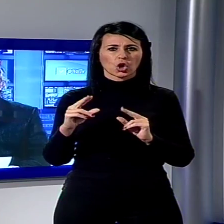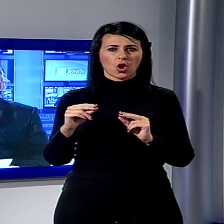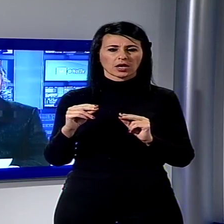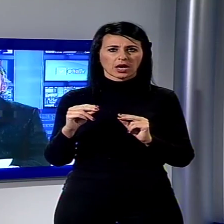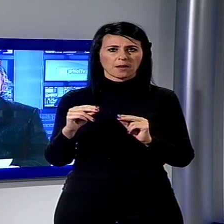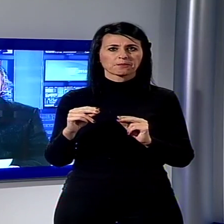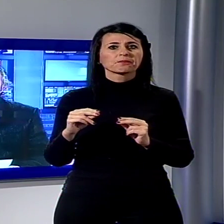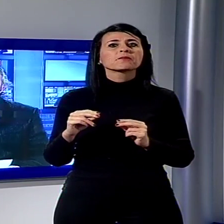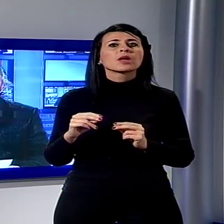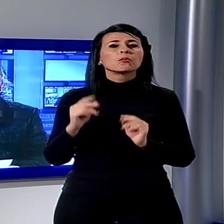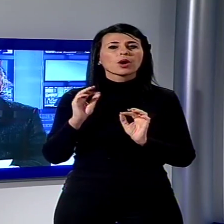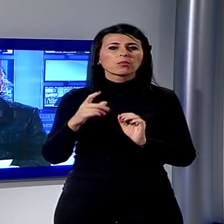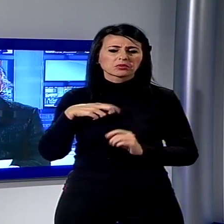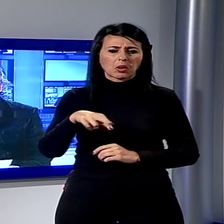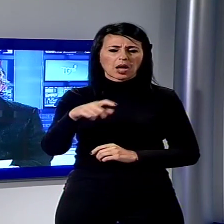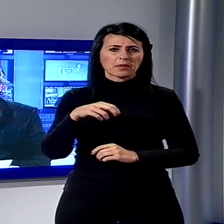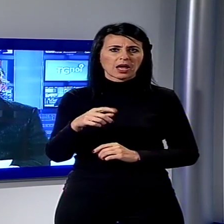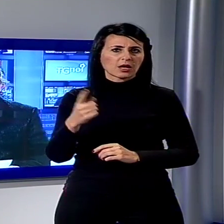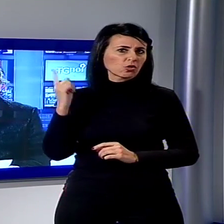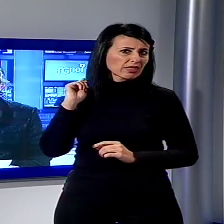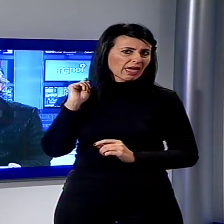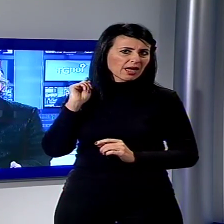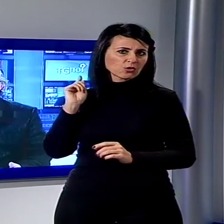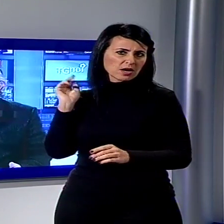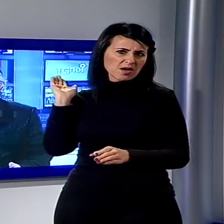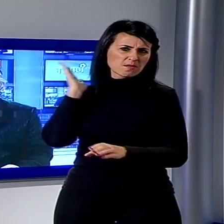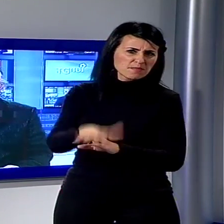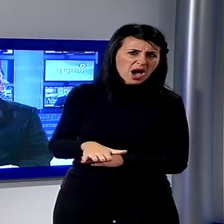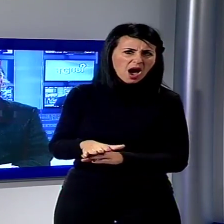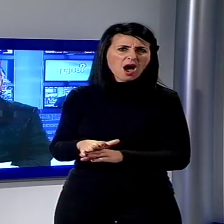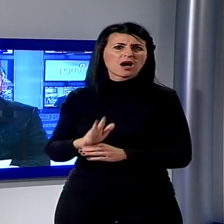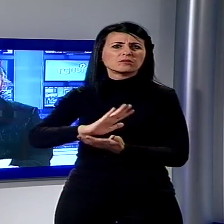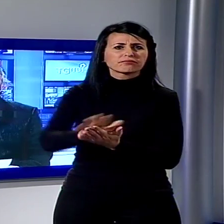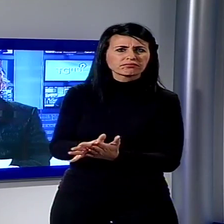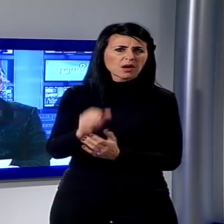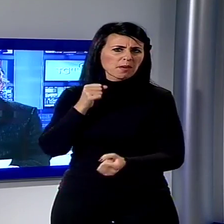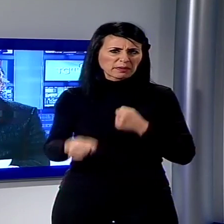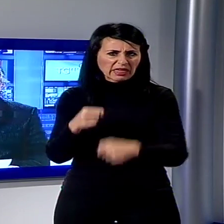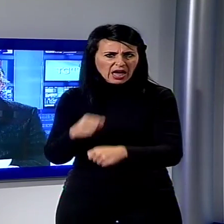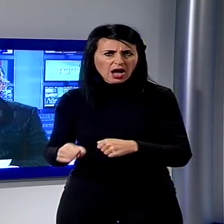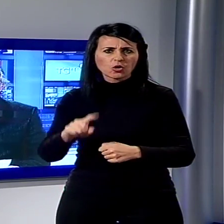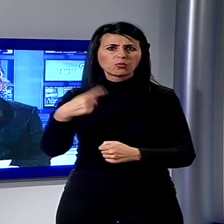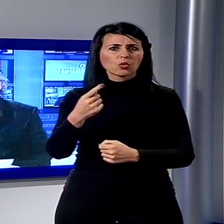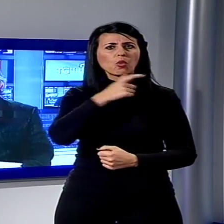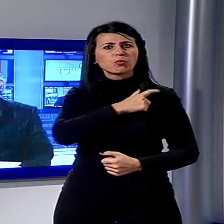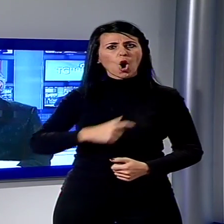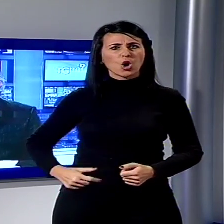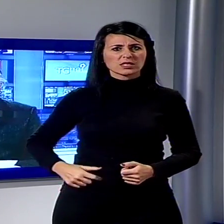mi hanno picchiato e mi hanno rubato il borsello con soldi e cellulari e cellulare sono andati via. Questo racconto che un ragazzo, un giovane di 37